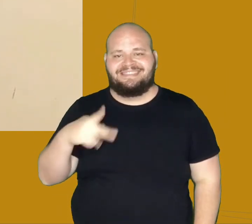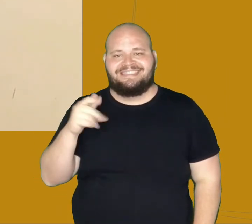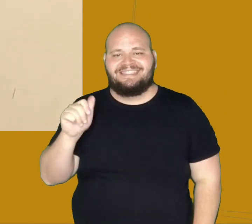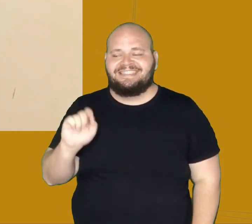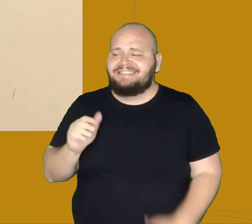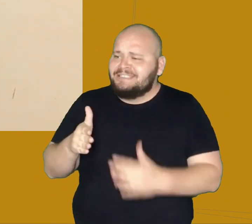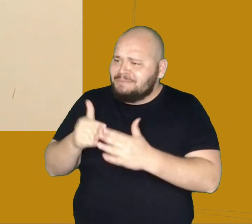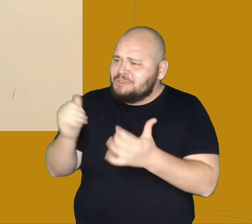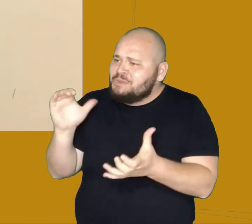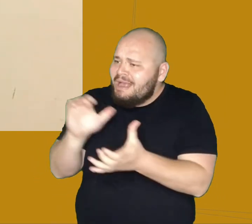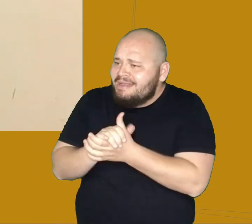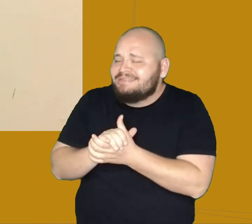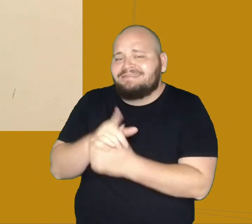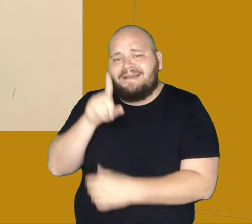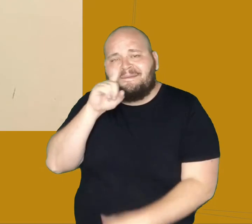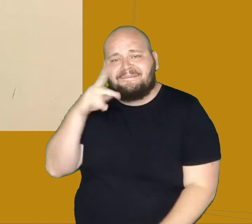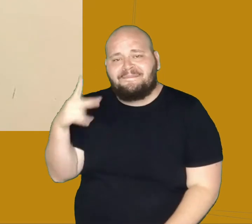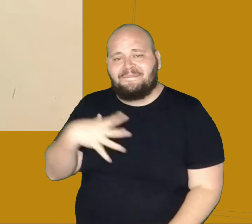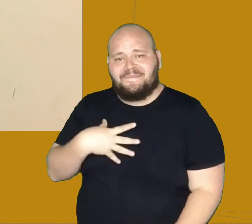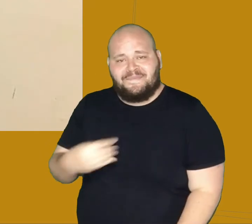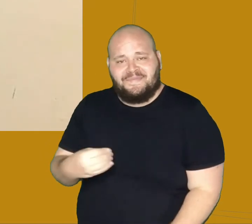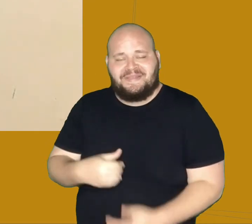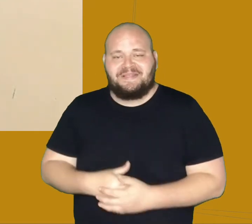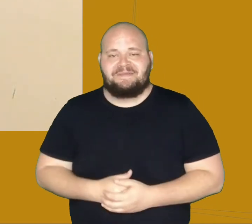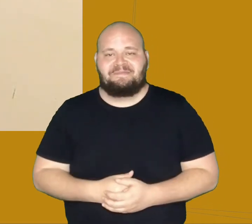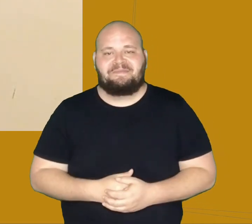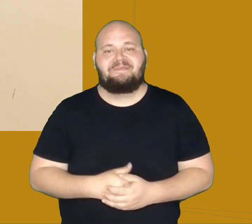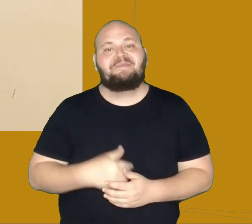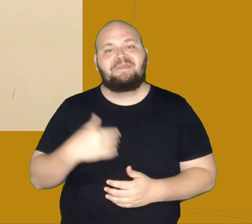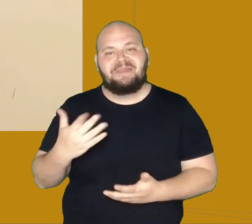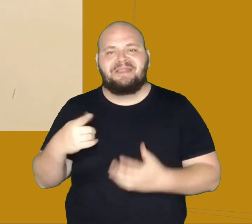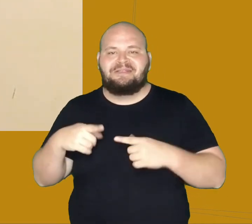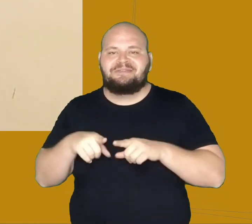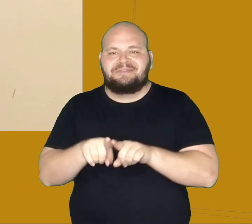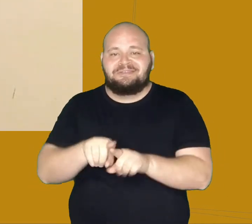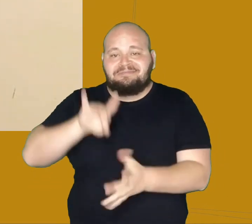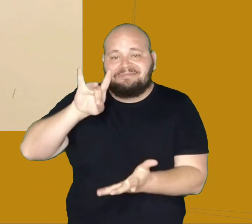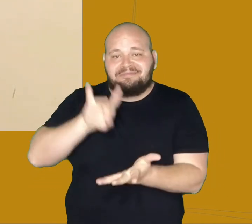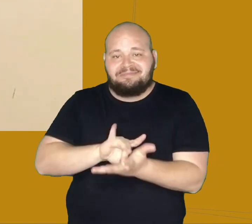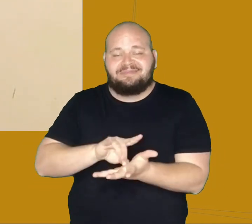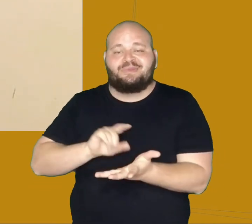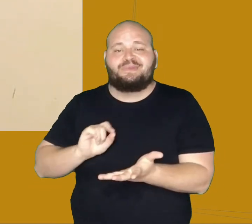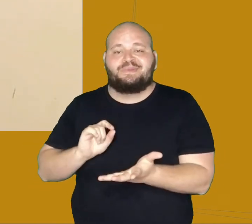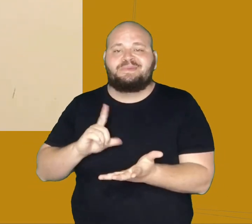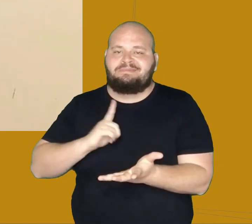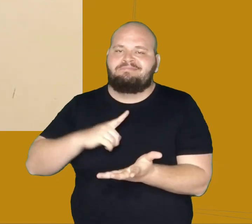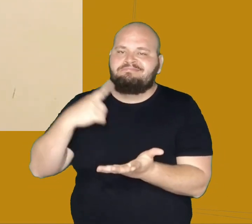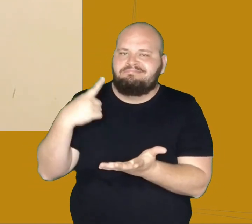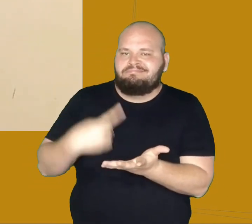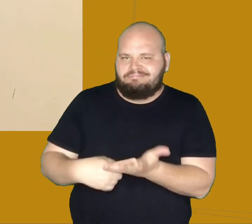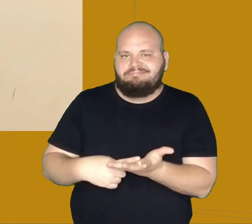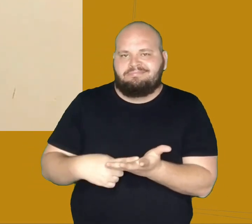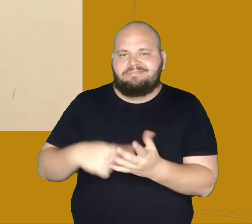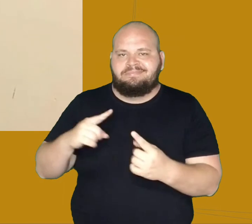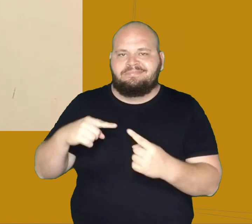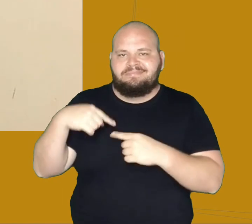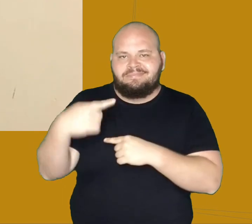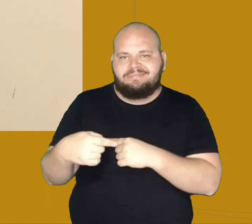Benedita que consentiu com o casamento. Apesar disso, a união só se concretizou com o assente, após o assente do